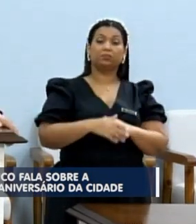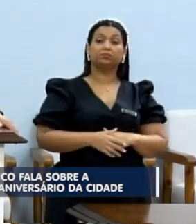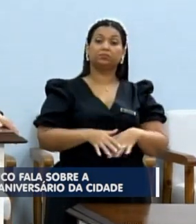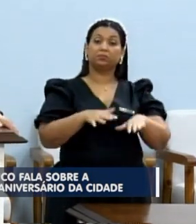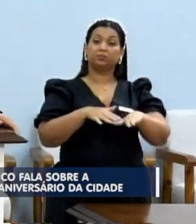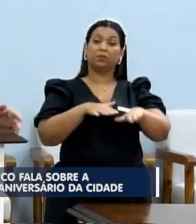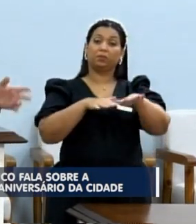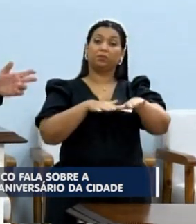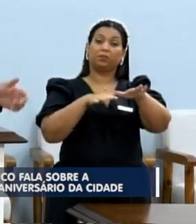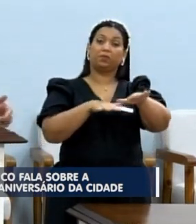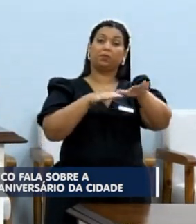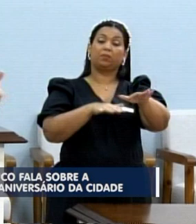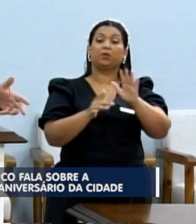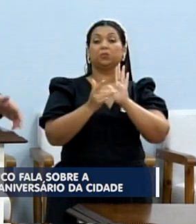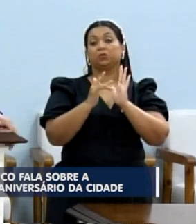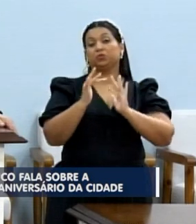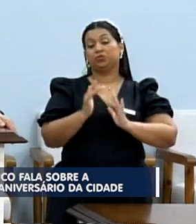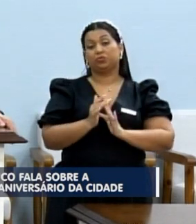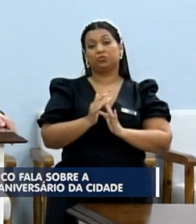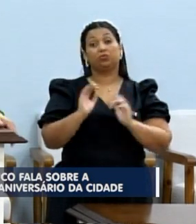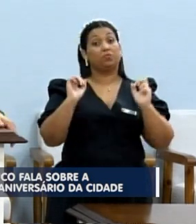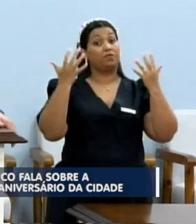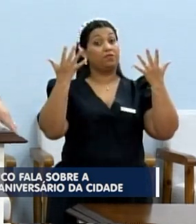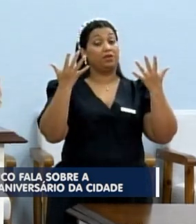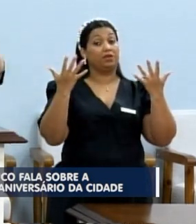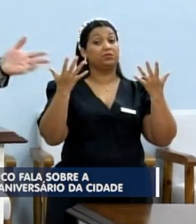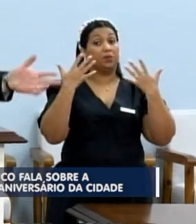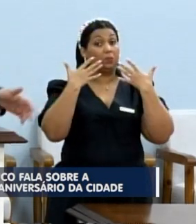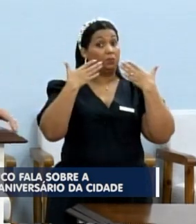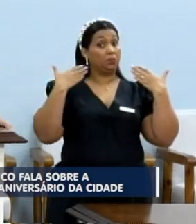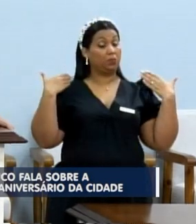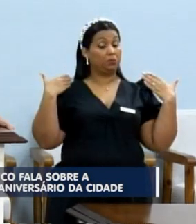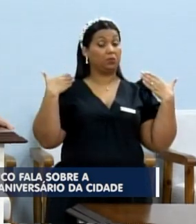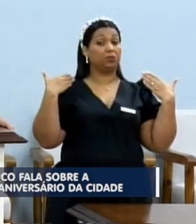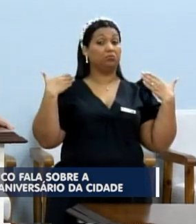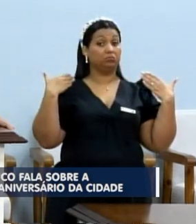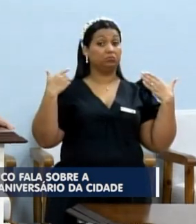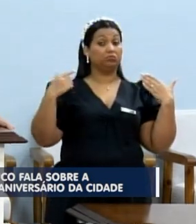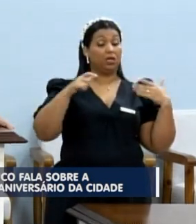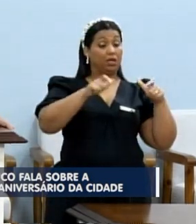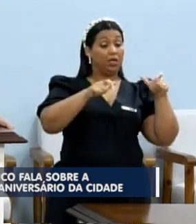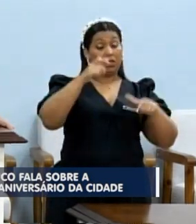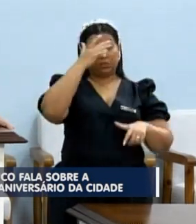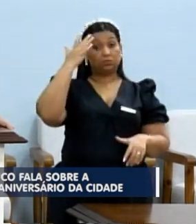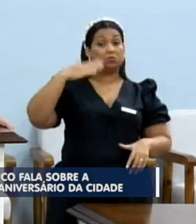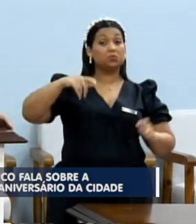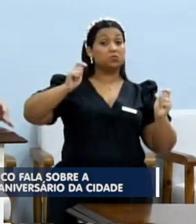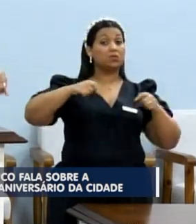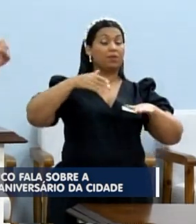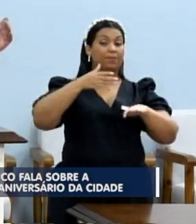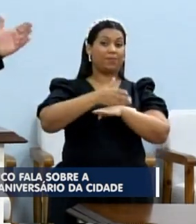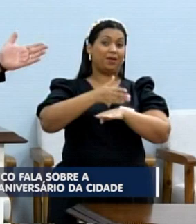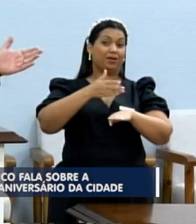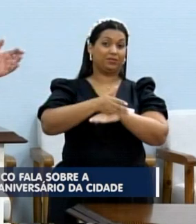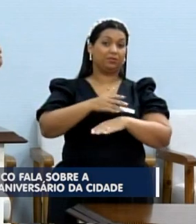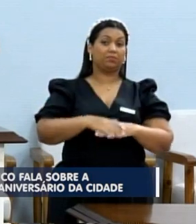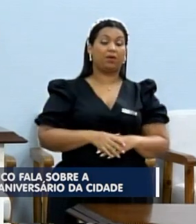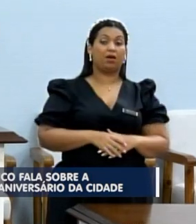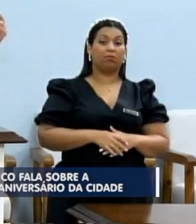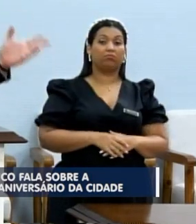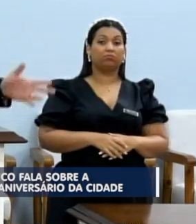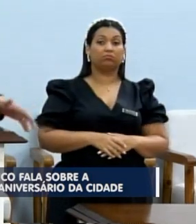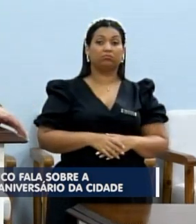esse evento público, que não é um nosso, é um evento público, onde as pessoas poderiam participar. Não teve convites